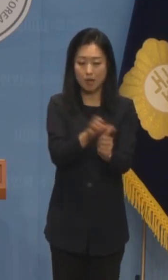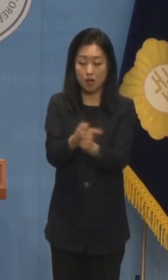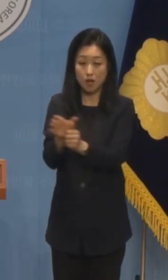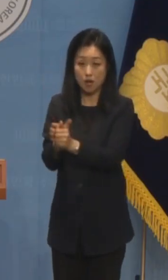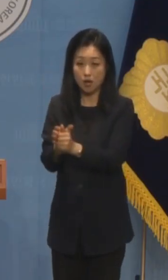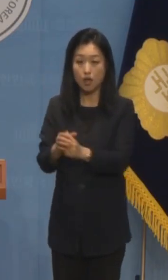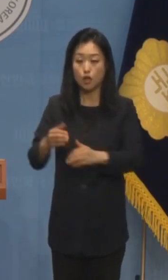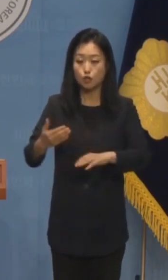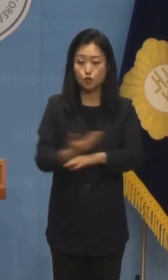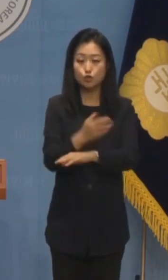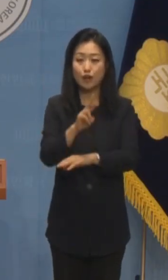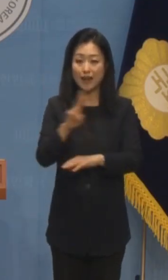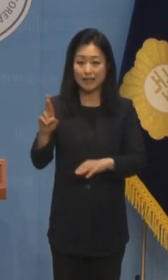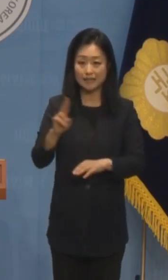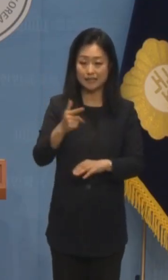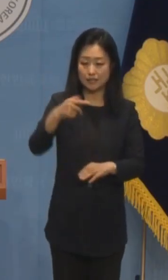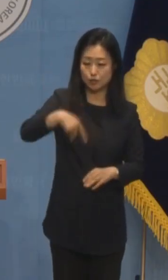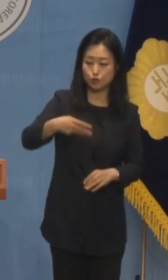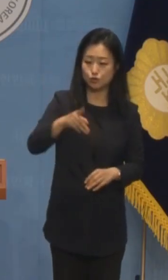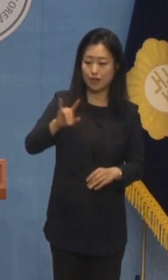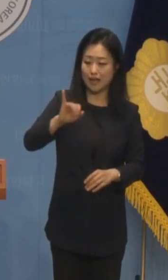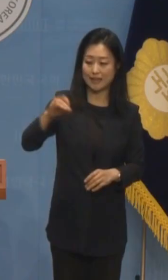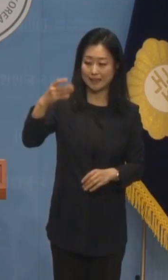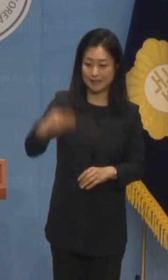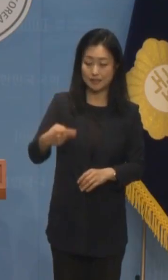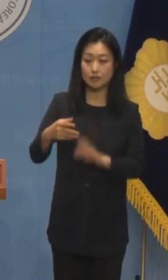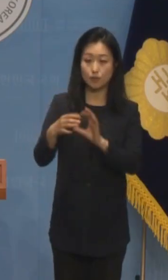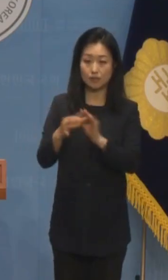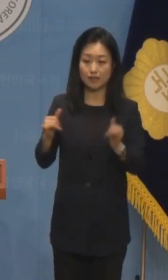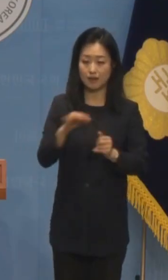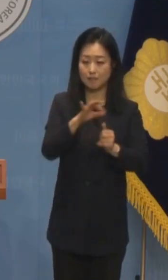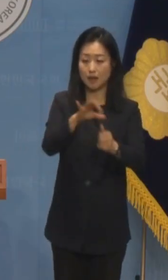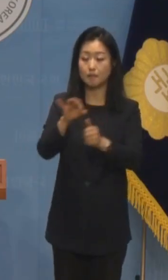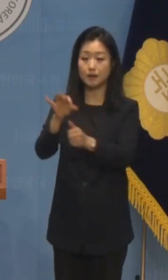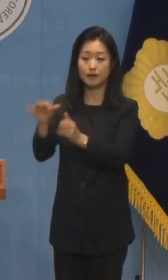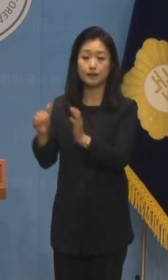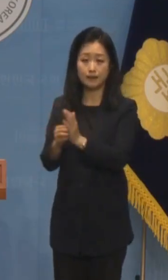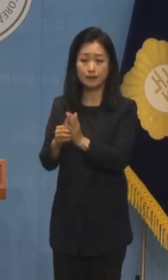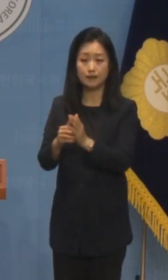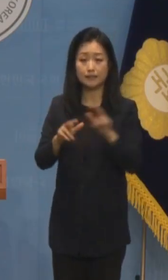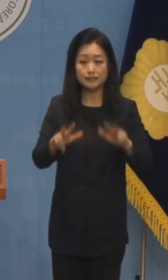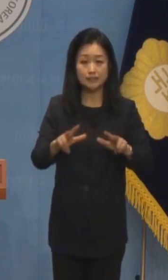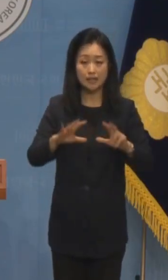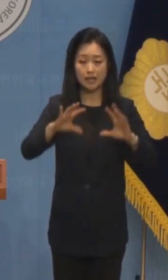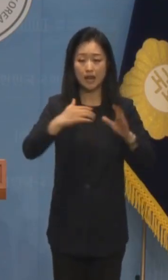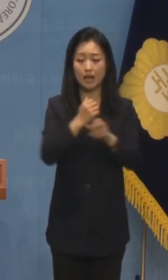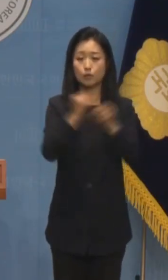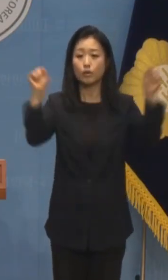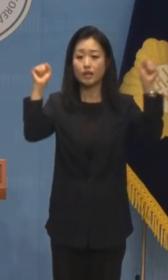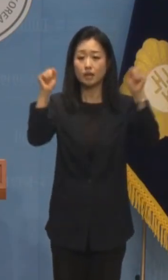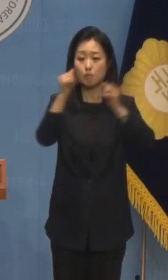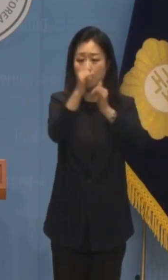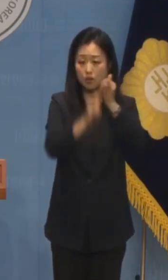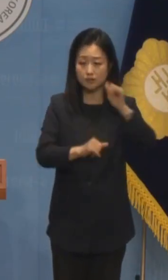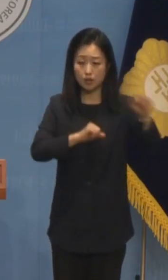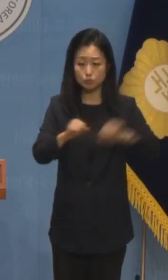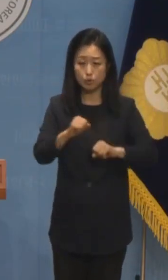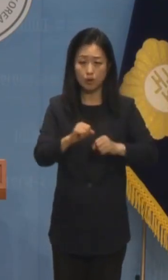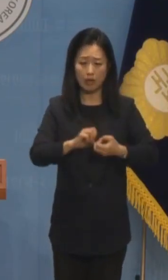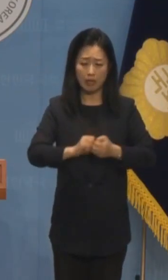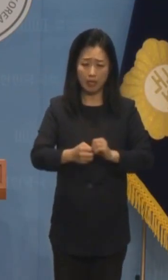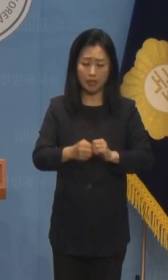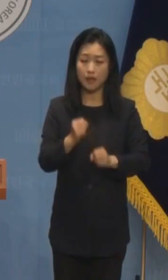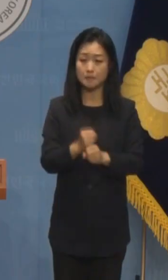역사전쟁을 선포했습니다. 이제 독립운동의 역사마저 왜곡하고 정쟁화하려고 합니다.